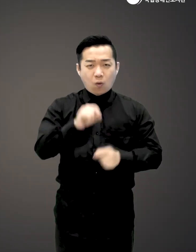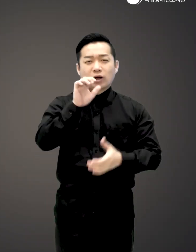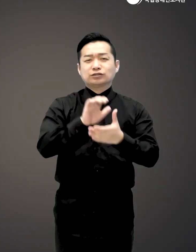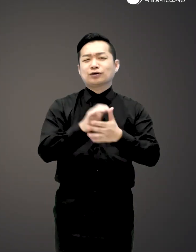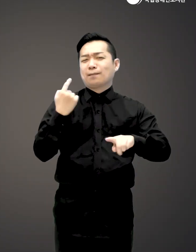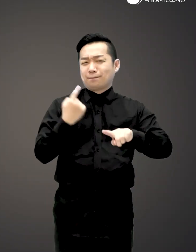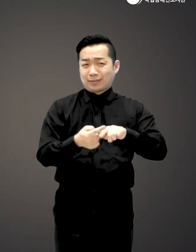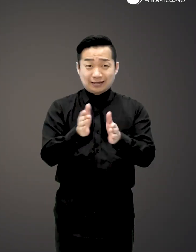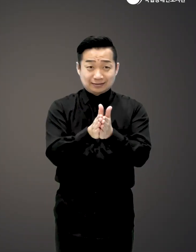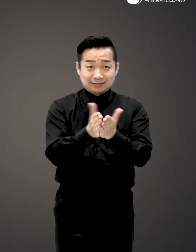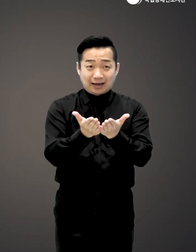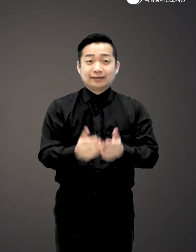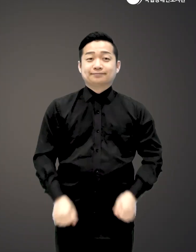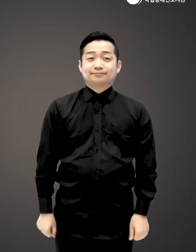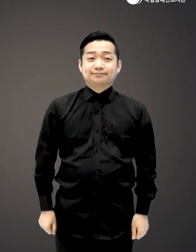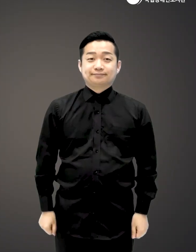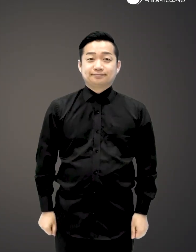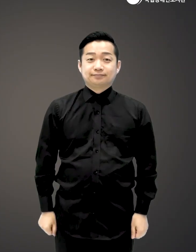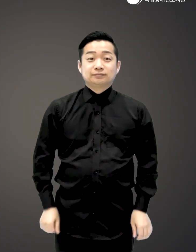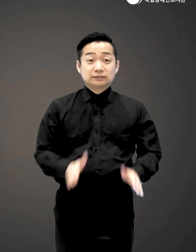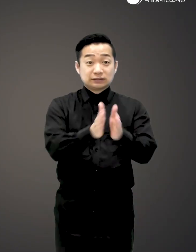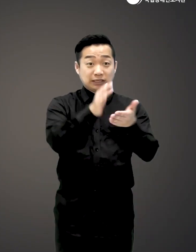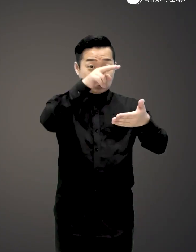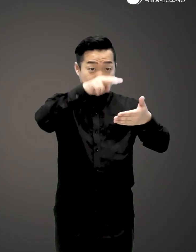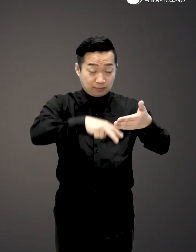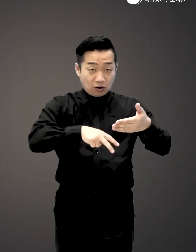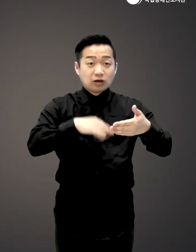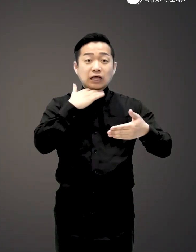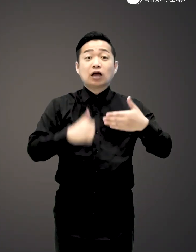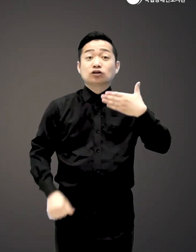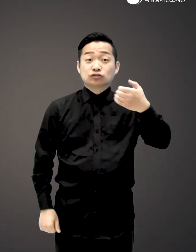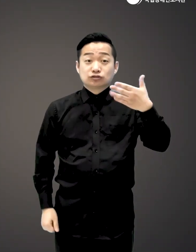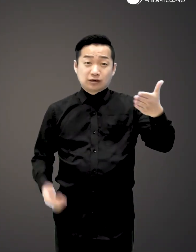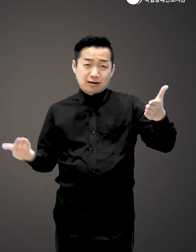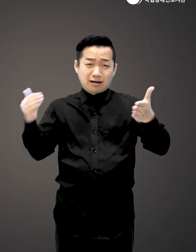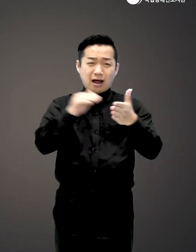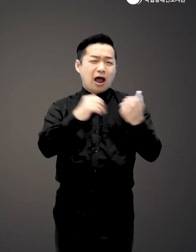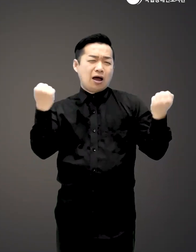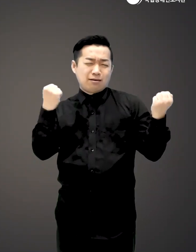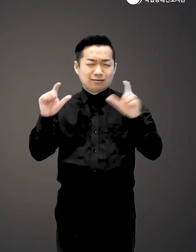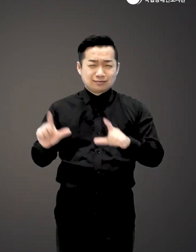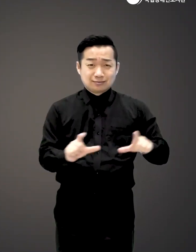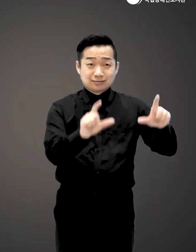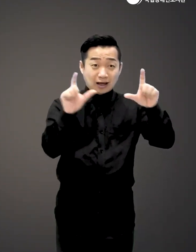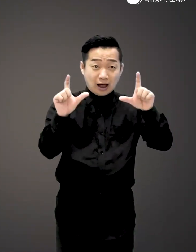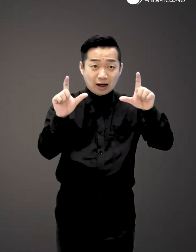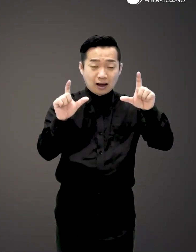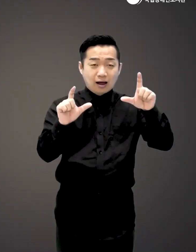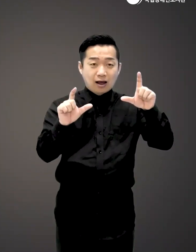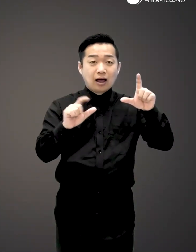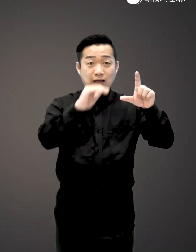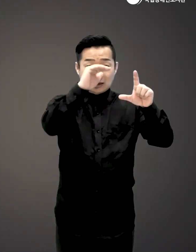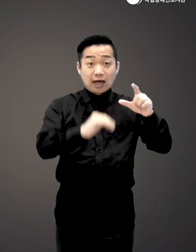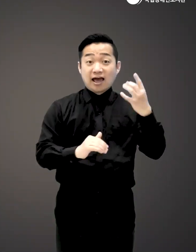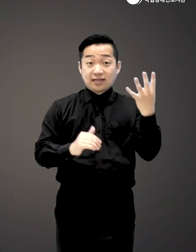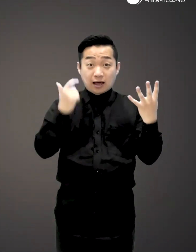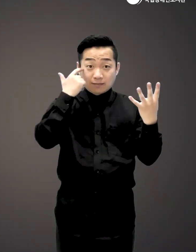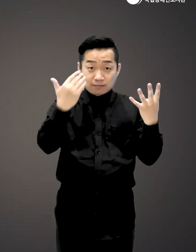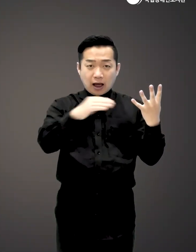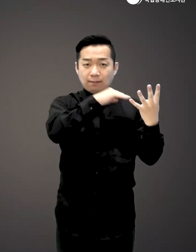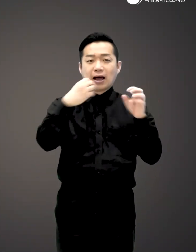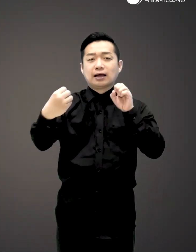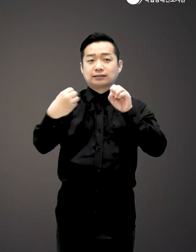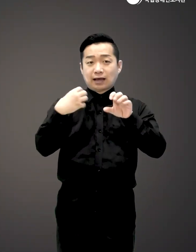오랜 친구와도 같은 책 책을 열어보면 99세까지 팔팔하게 살아내기 위해서 아래 네 가지 질문에